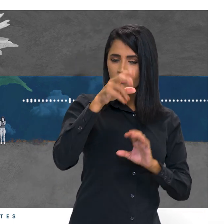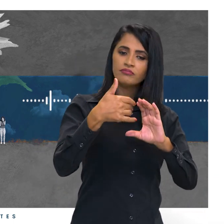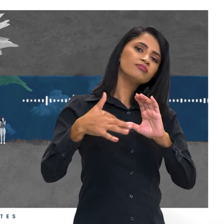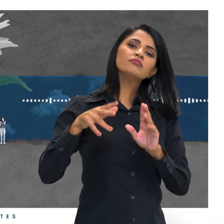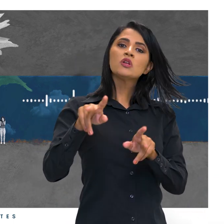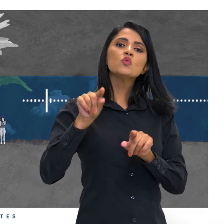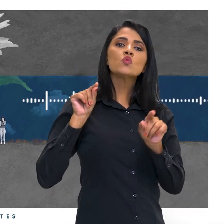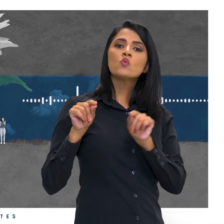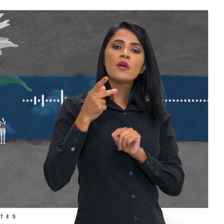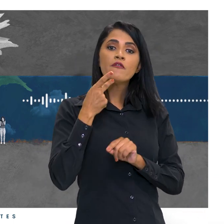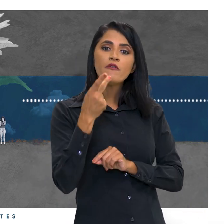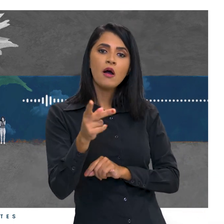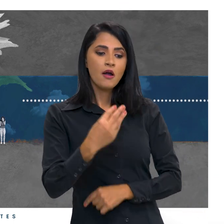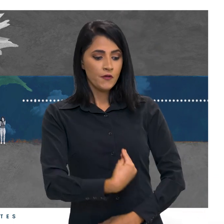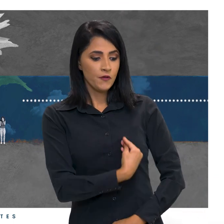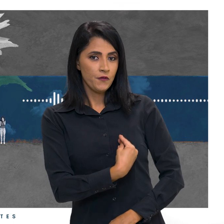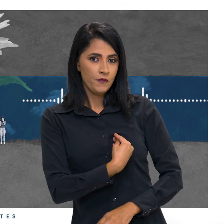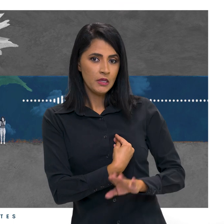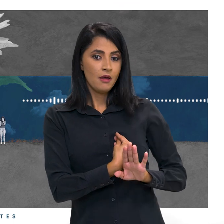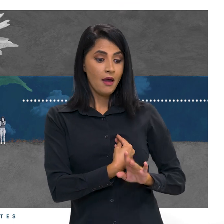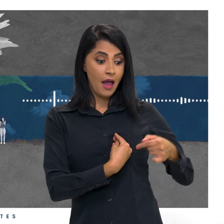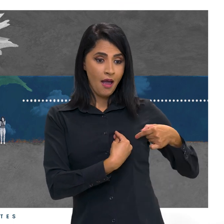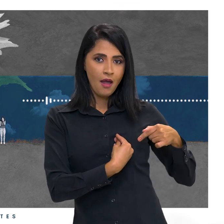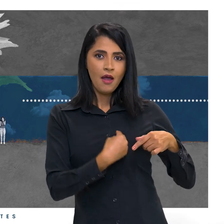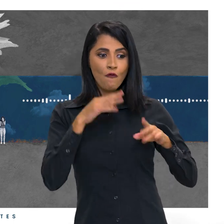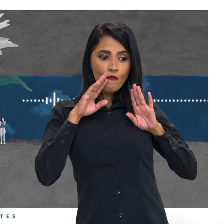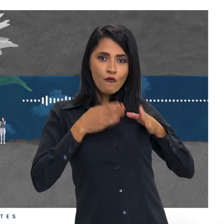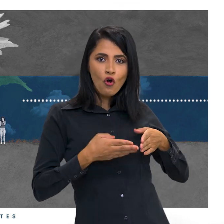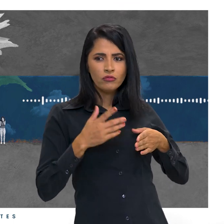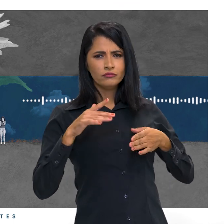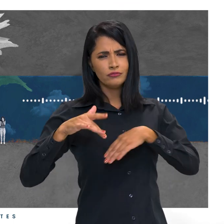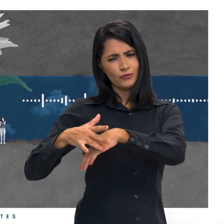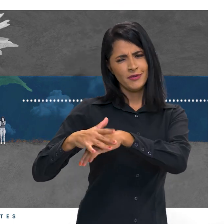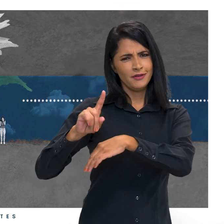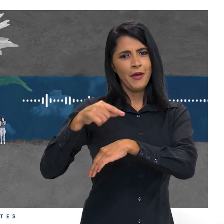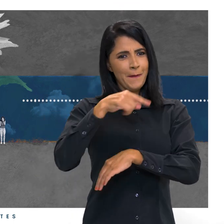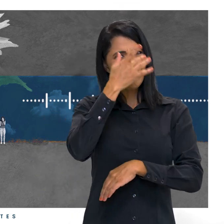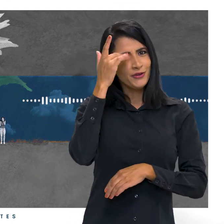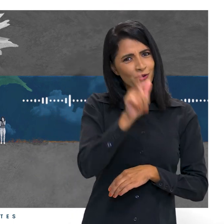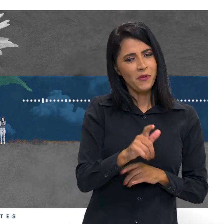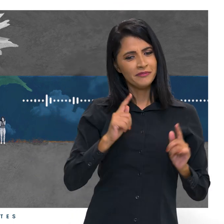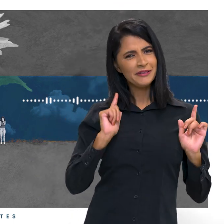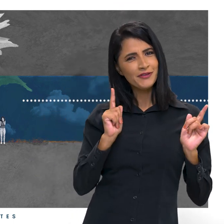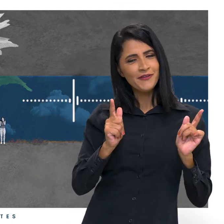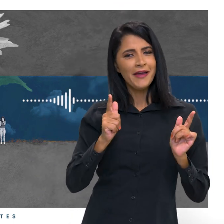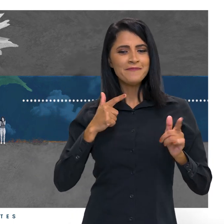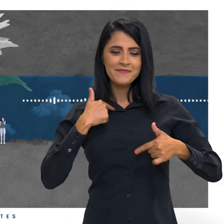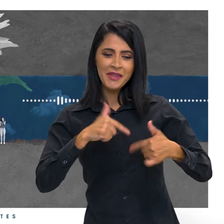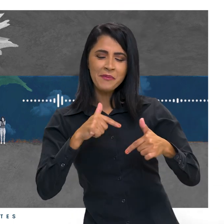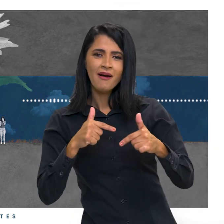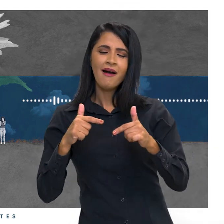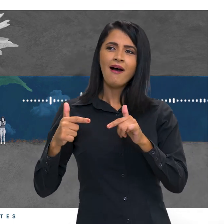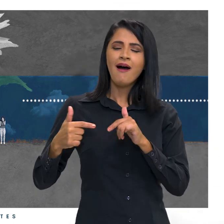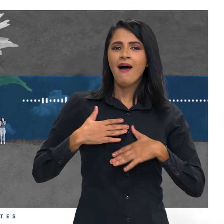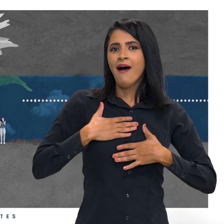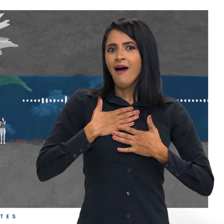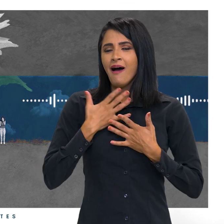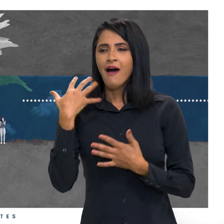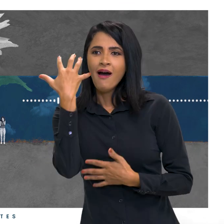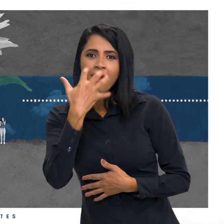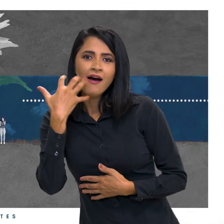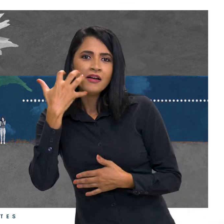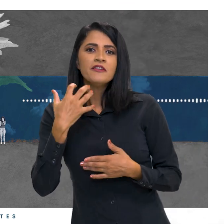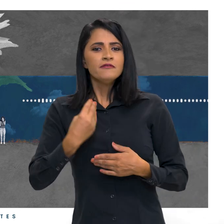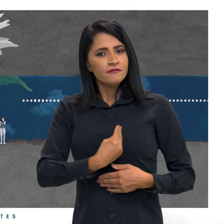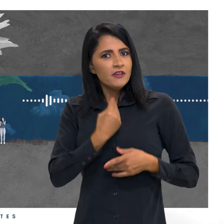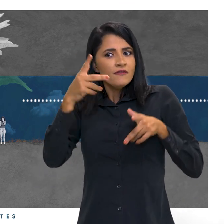falar da vida para além da doença. De como as pessoas se divertem, trabalham, se apaixonam e vivem tudo o que pessoas com características